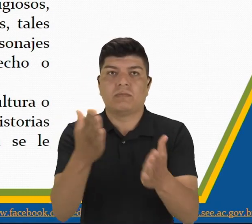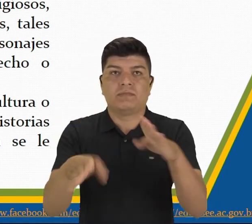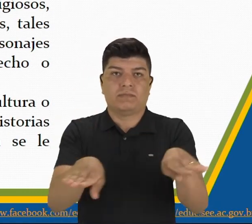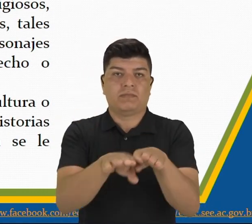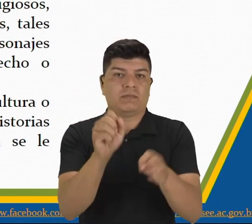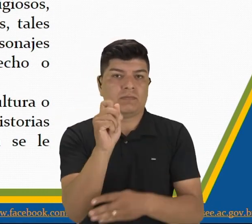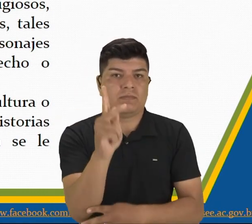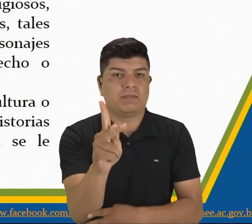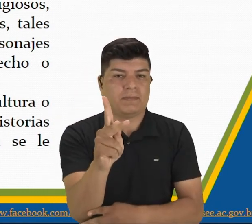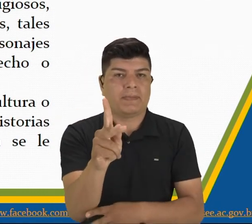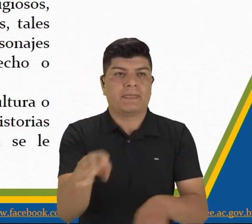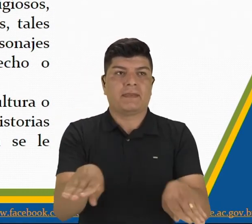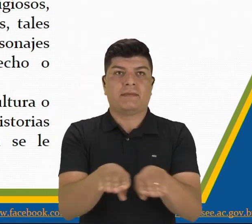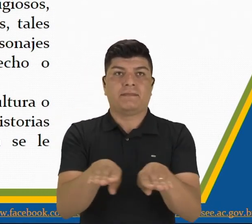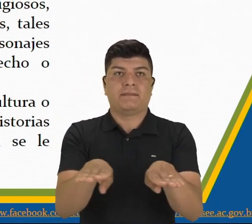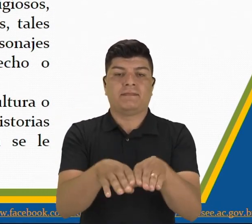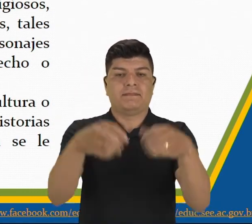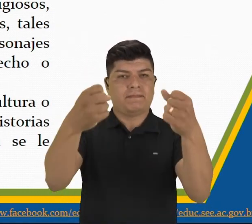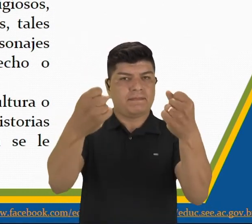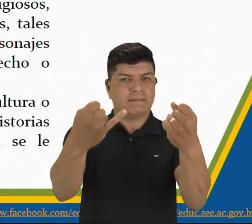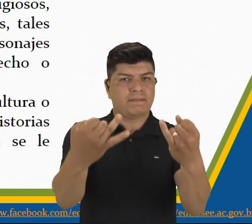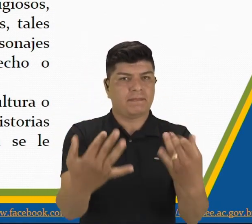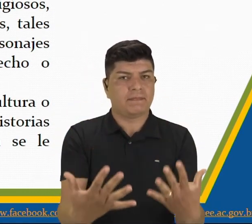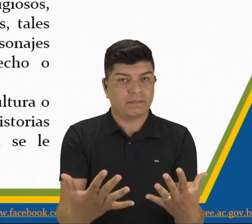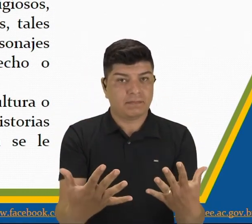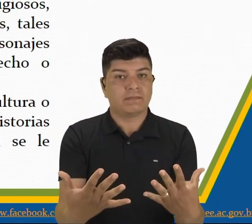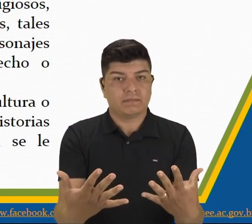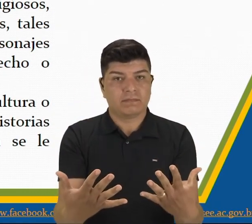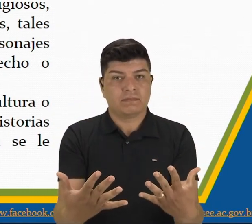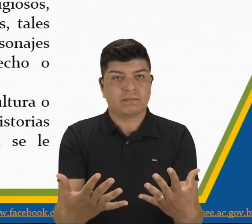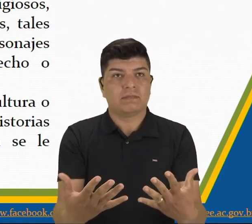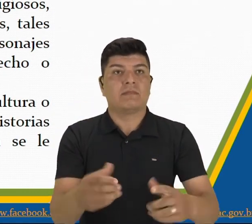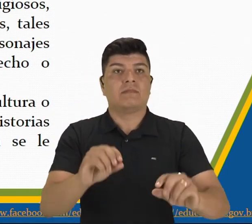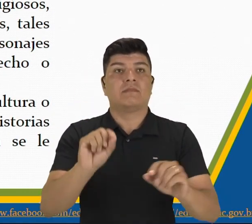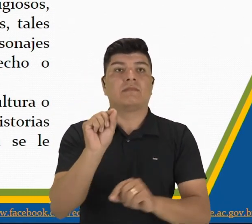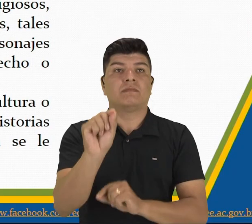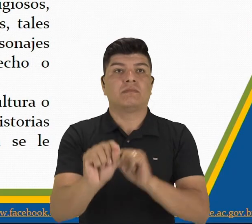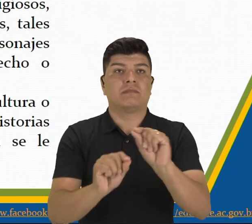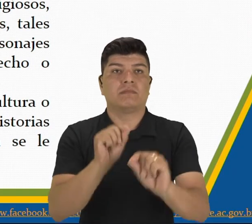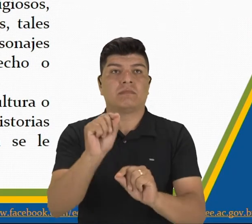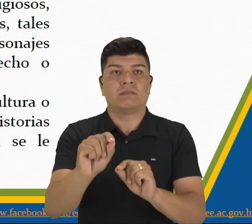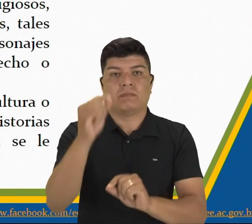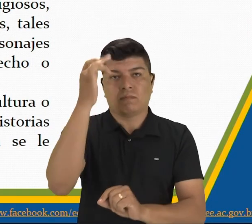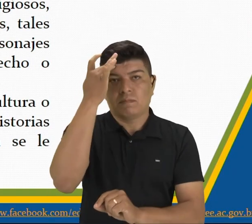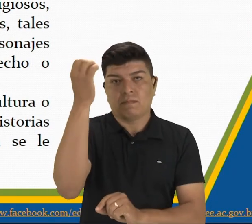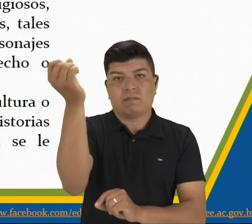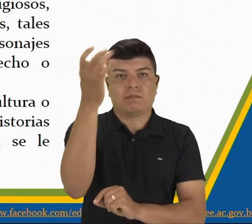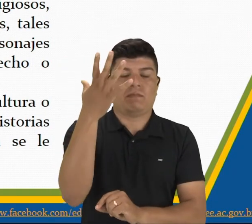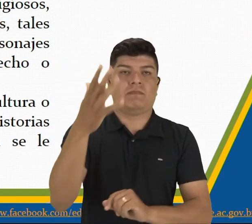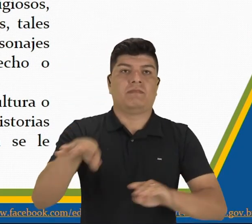¿ok? Que buscan dar una explicación a un hecho o un fenómeno.